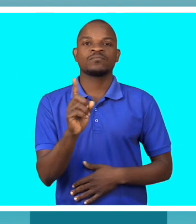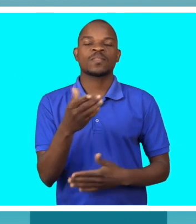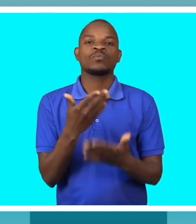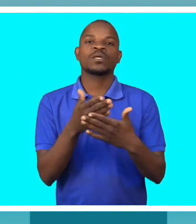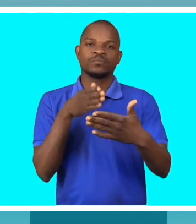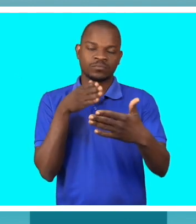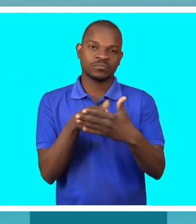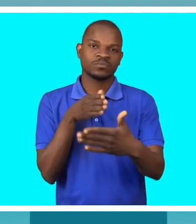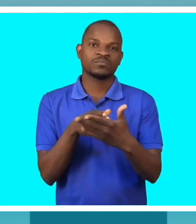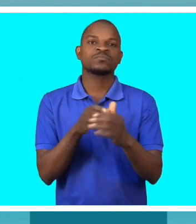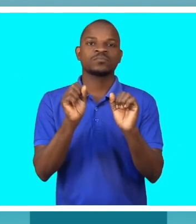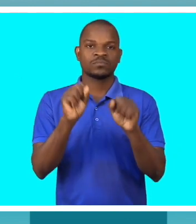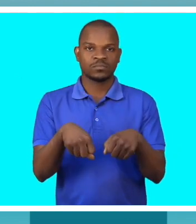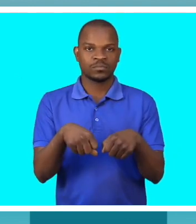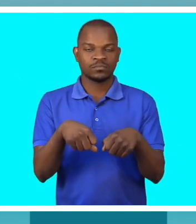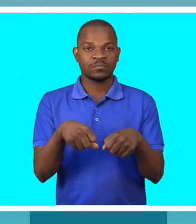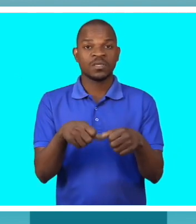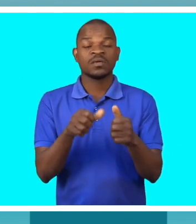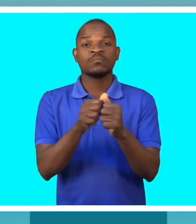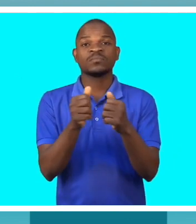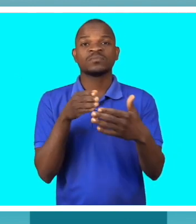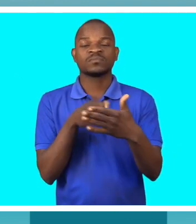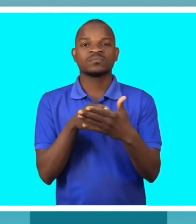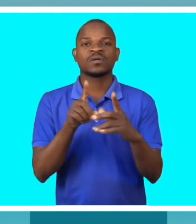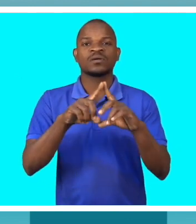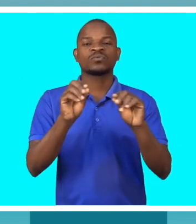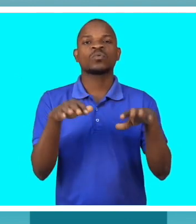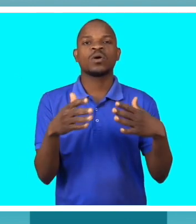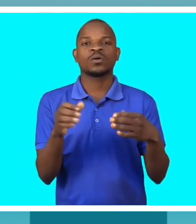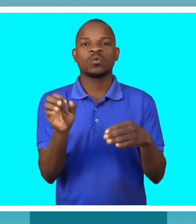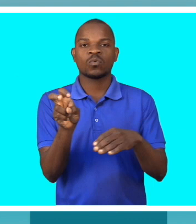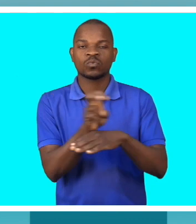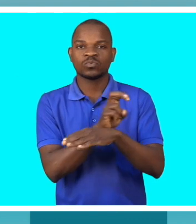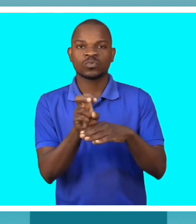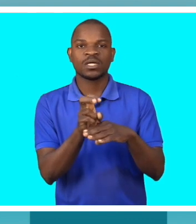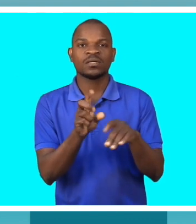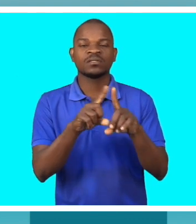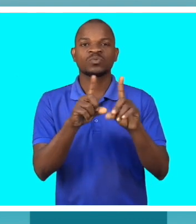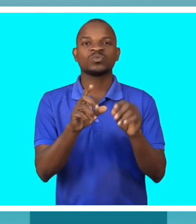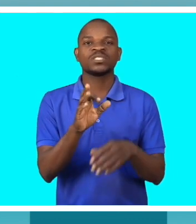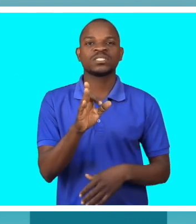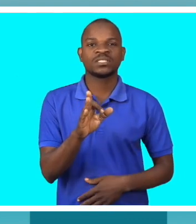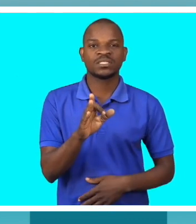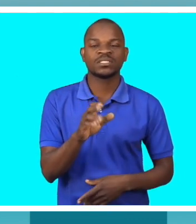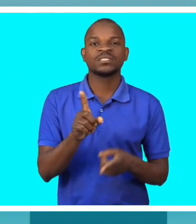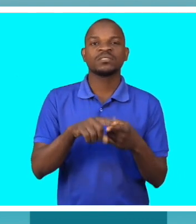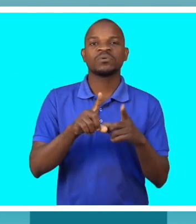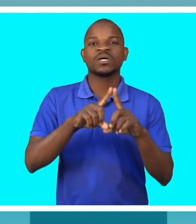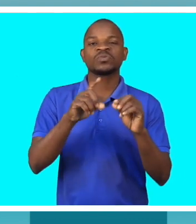âmbito da vida sexual, é controlar a urina, controlar as necessidades maiores. Em